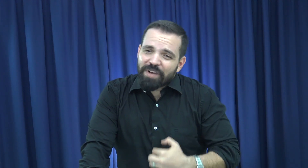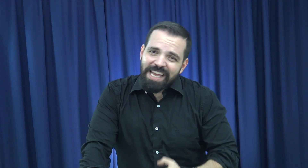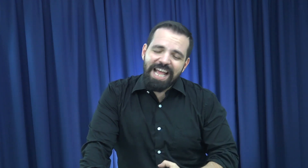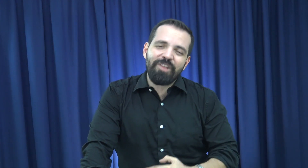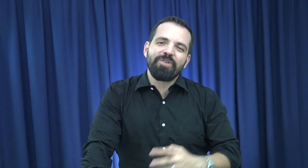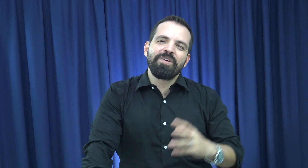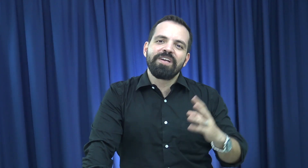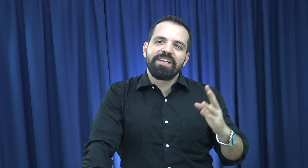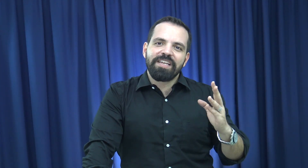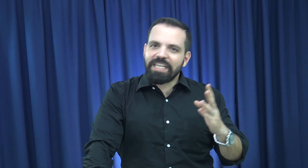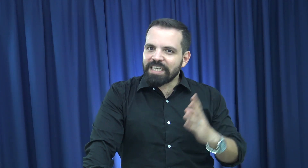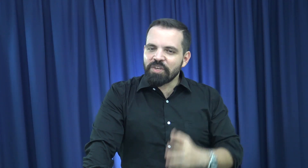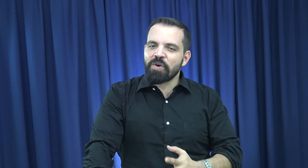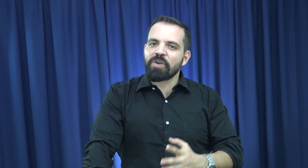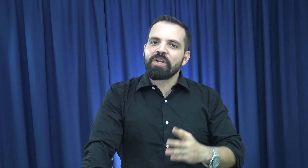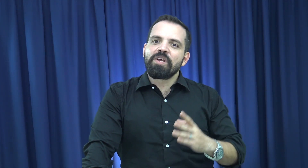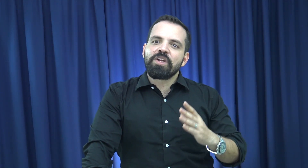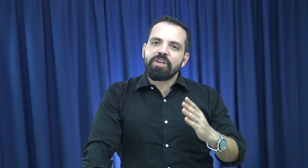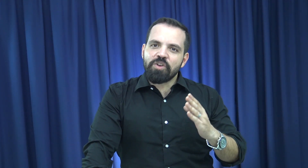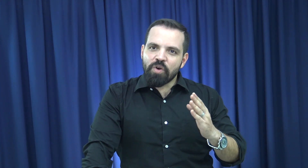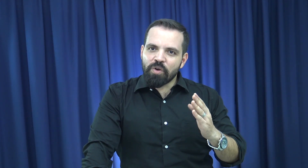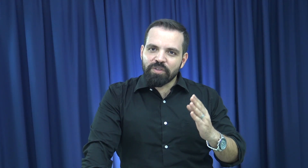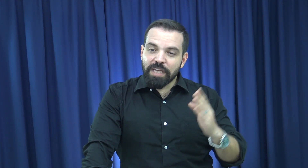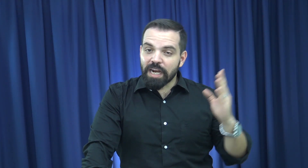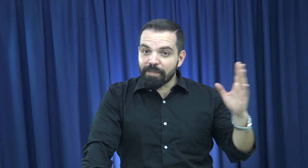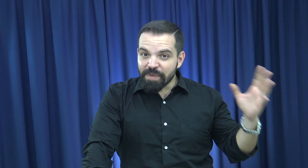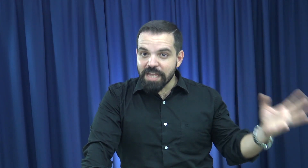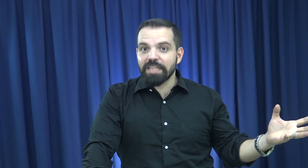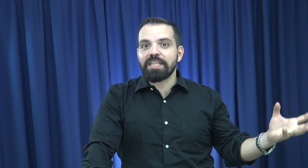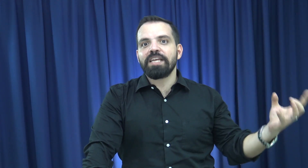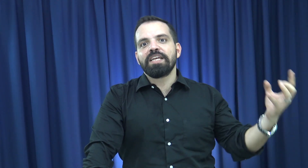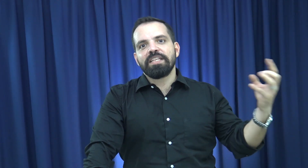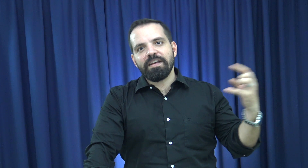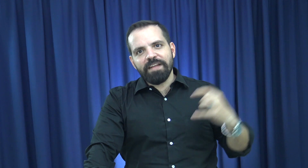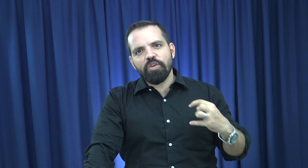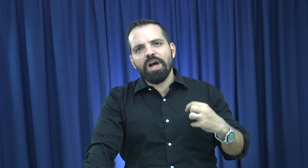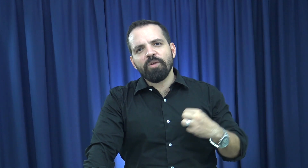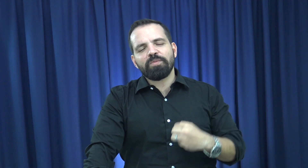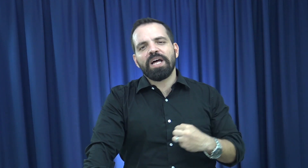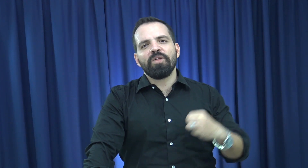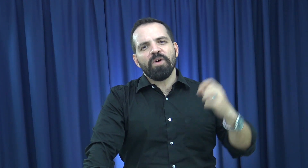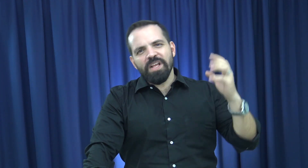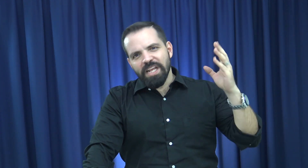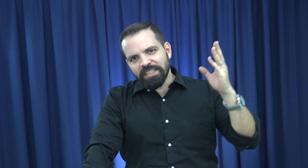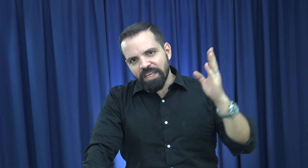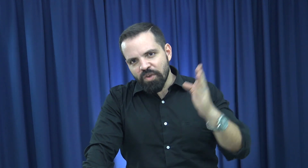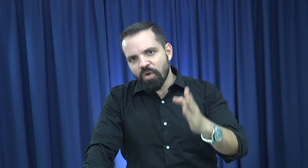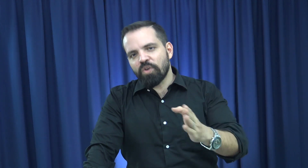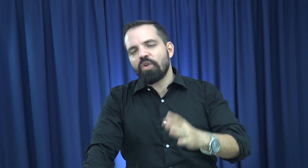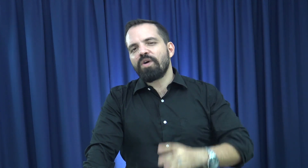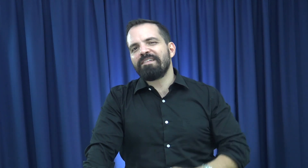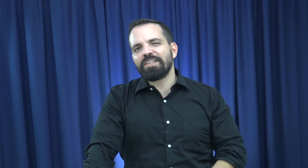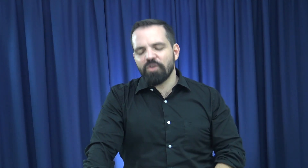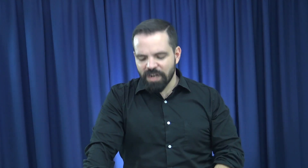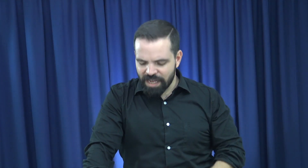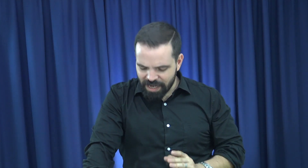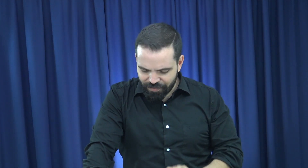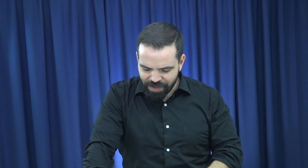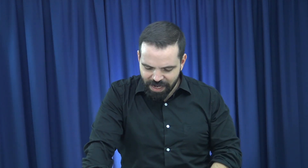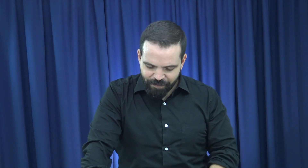fallado, el Señor no se arrepiente de habernos adoptado, el Señor no nos abandona, Él es fiel.